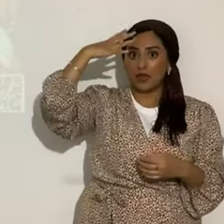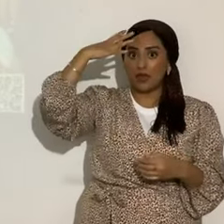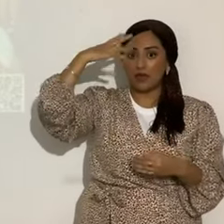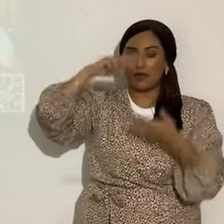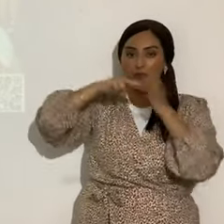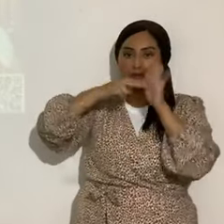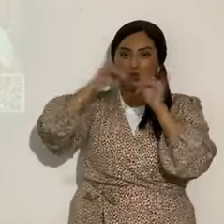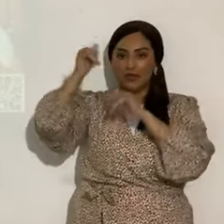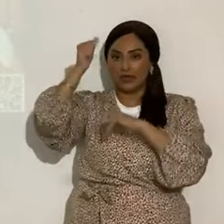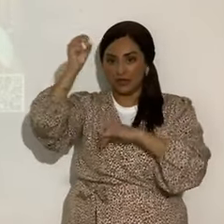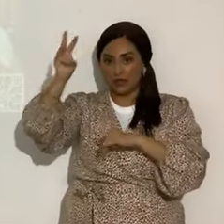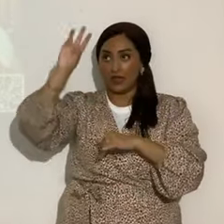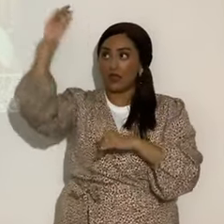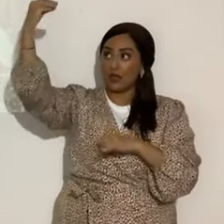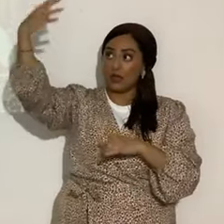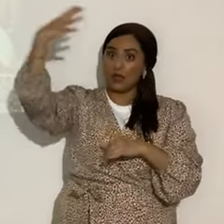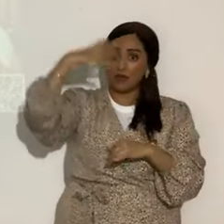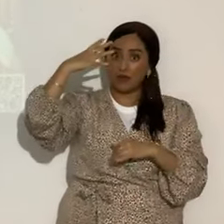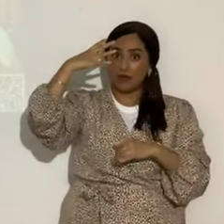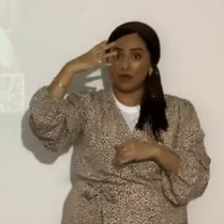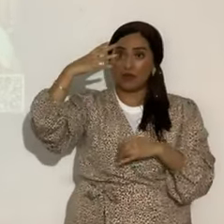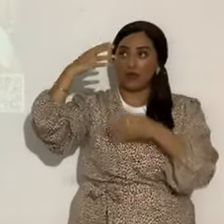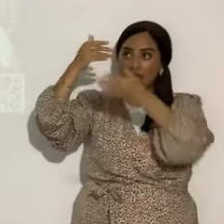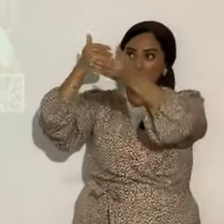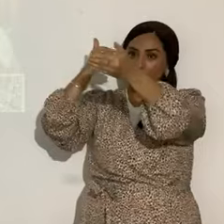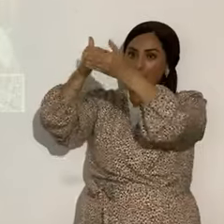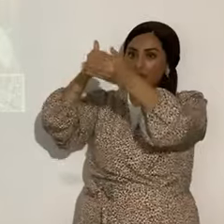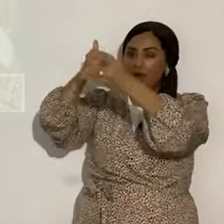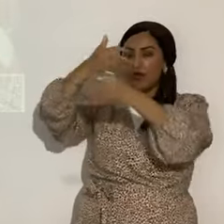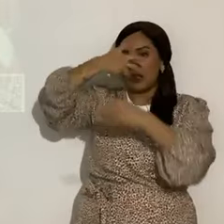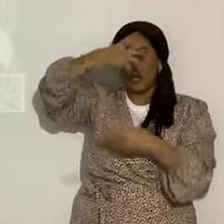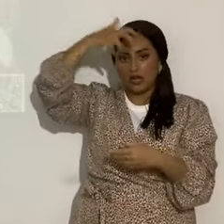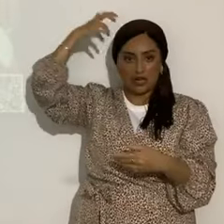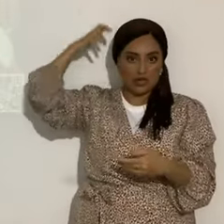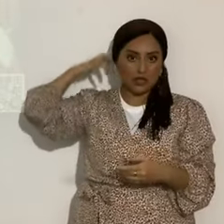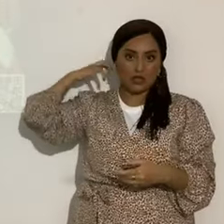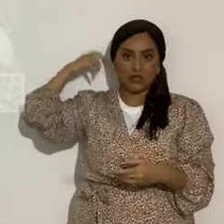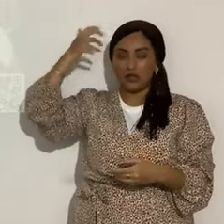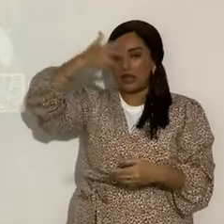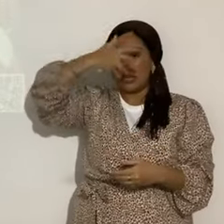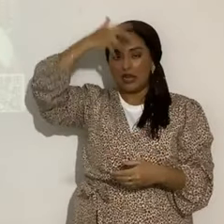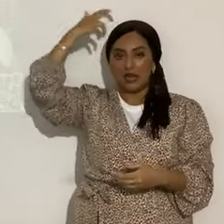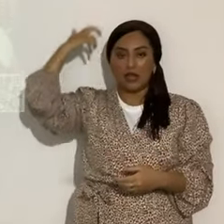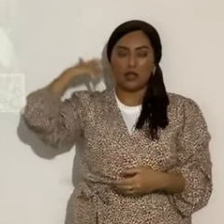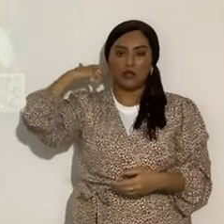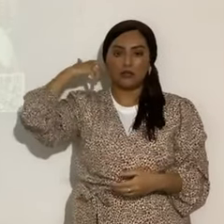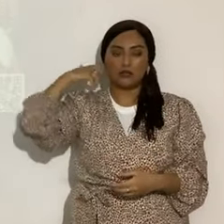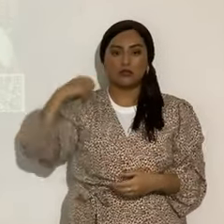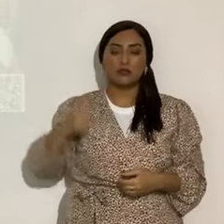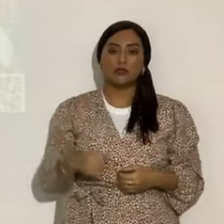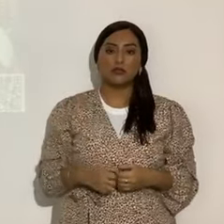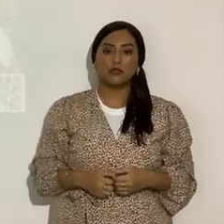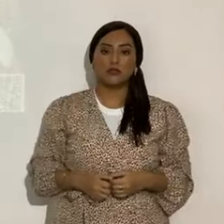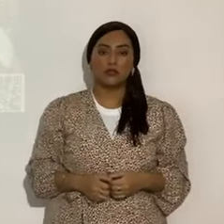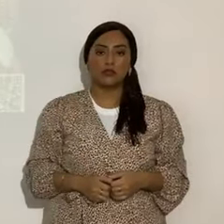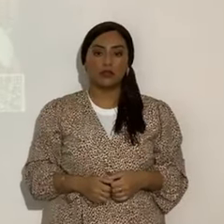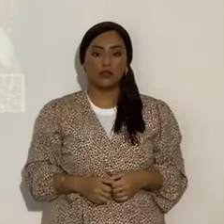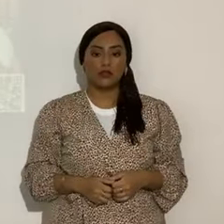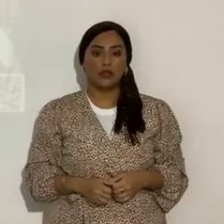a Yahshua Mashiach, estuvo en la constelación del león, el león de la tribu de Judá. En la constelación del león,